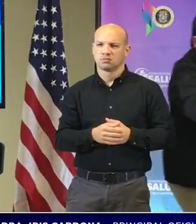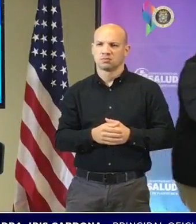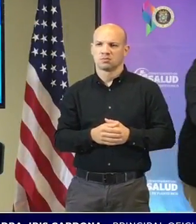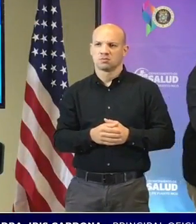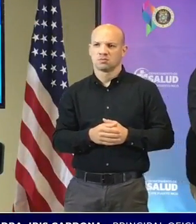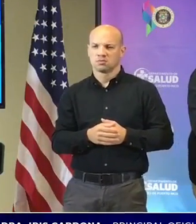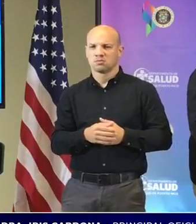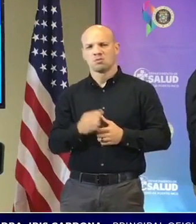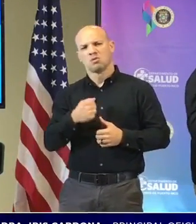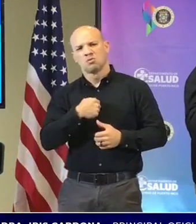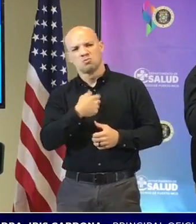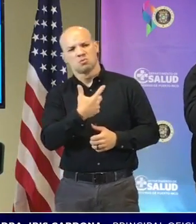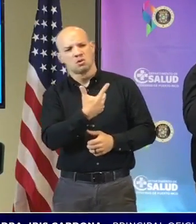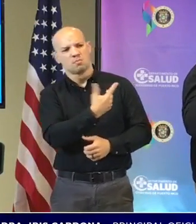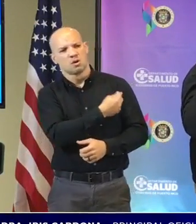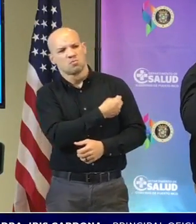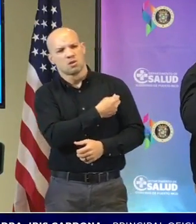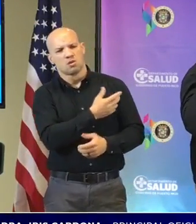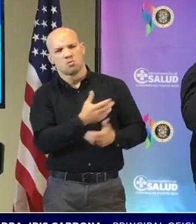hemos vacunado